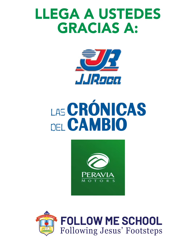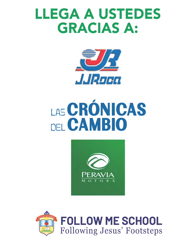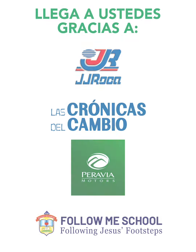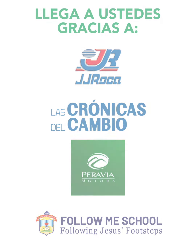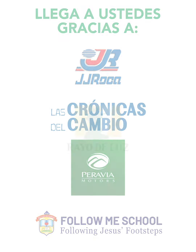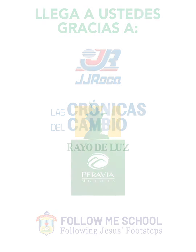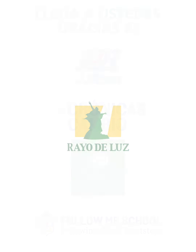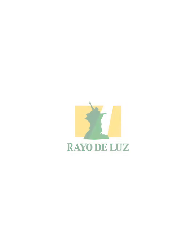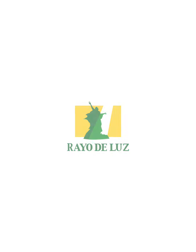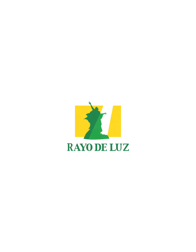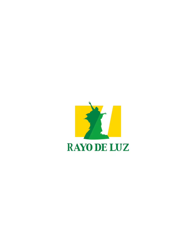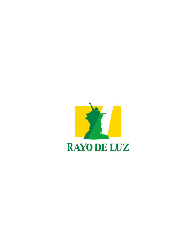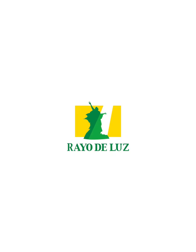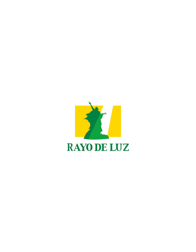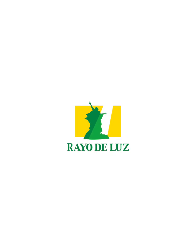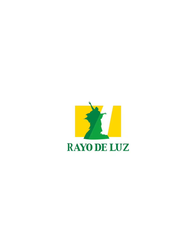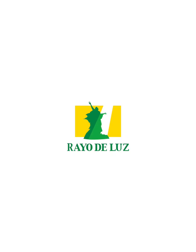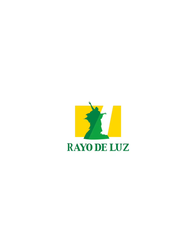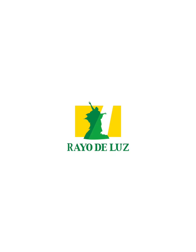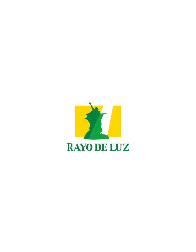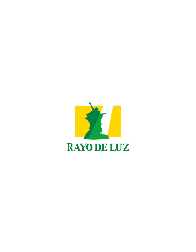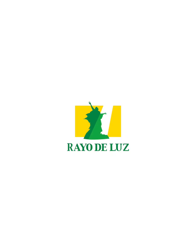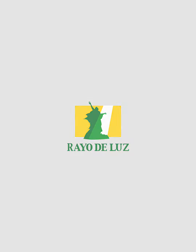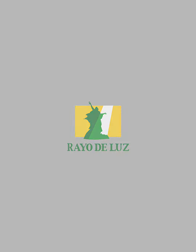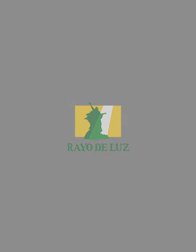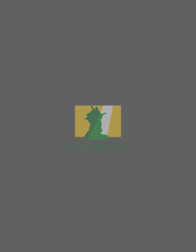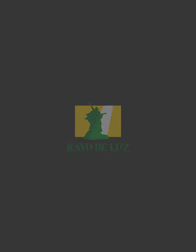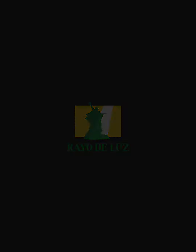¡Gracias! ¡Gracias! ¡Gracias! ¡Gracias!